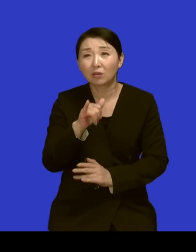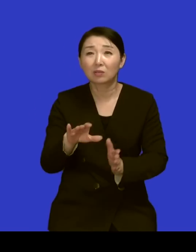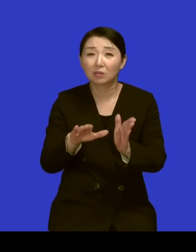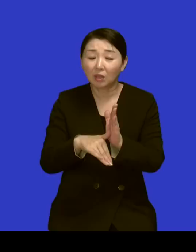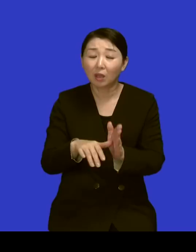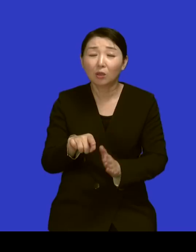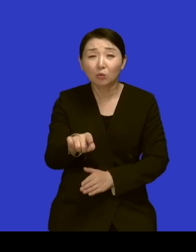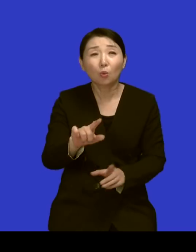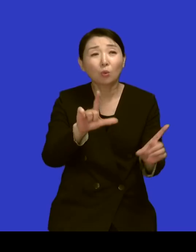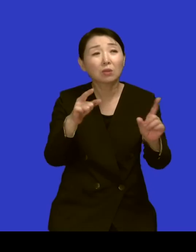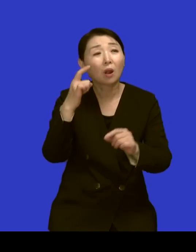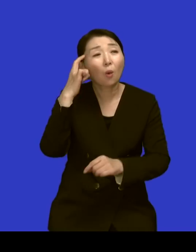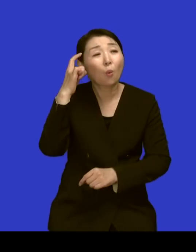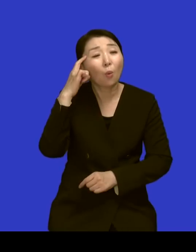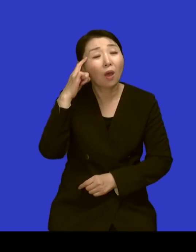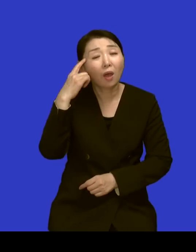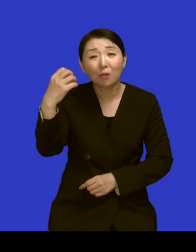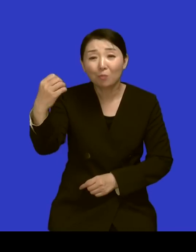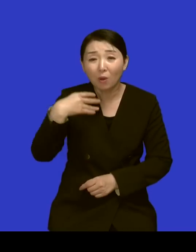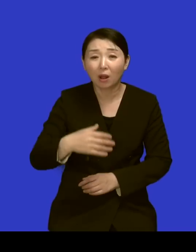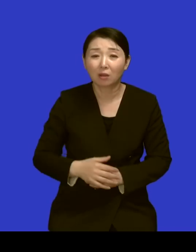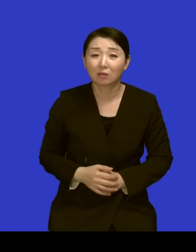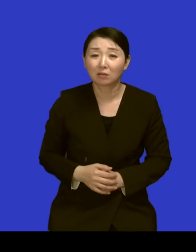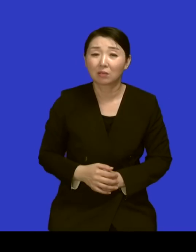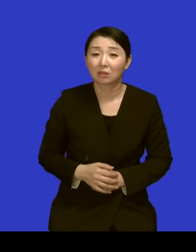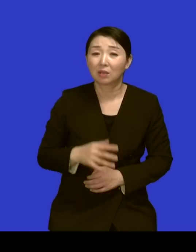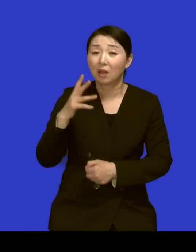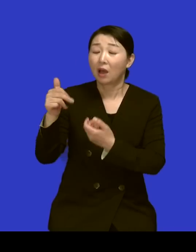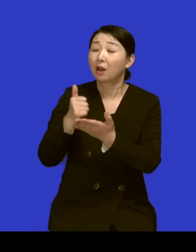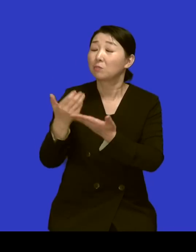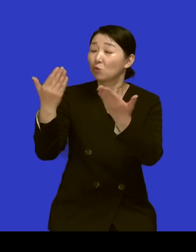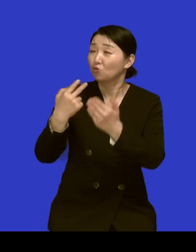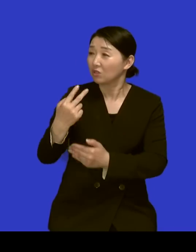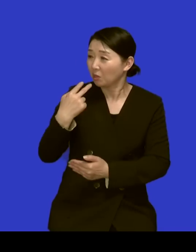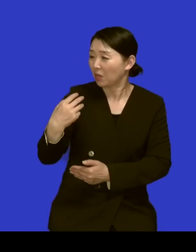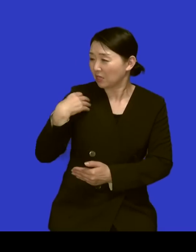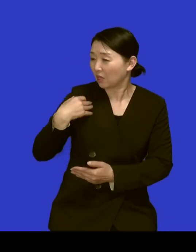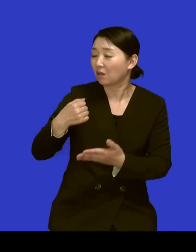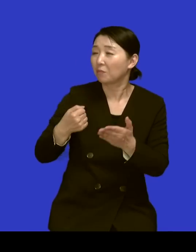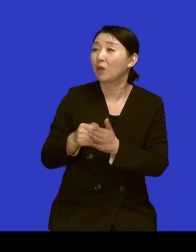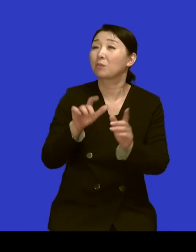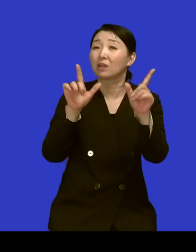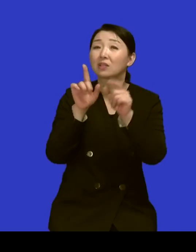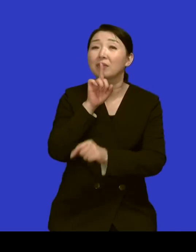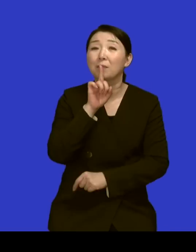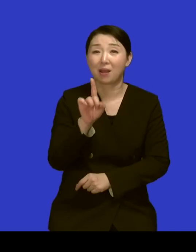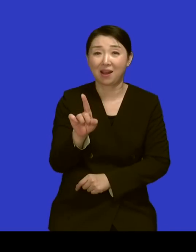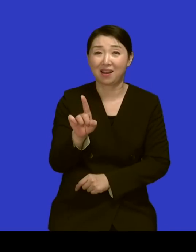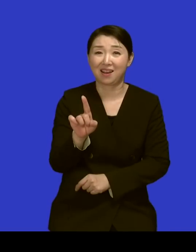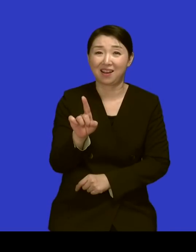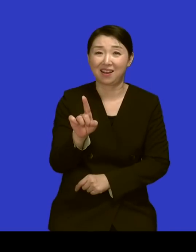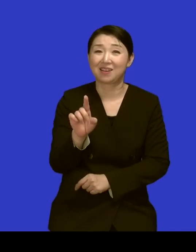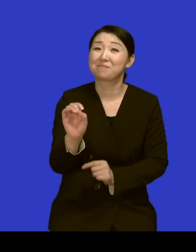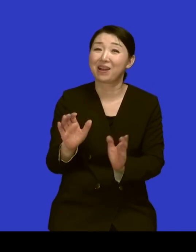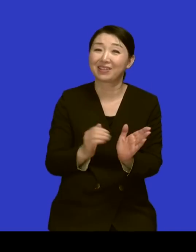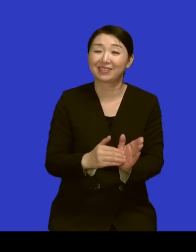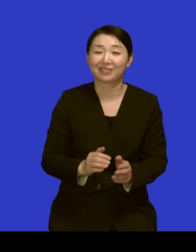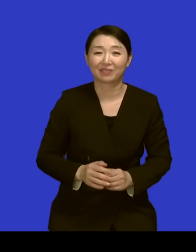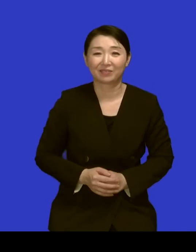하나님이 주신 생명 태어난 책임감 때문에 살아요 저는 그렇게 대답하고 네 일을 왜